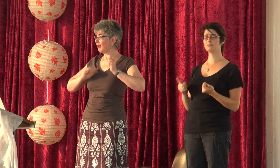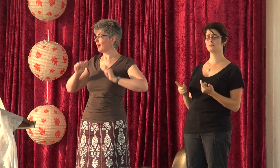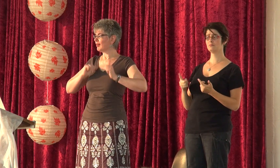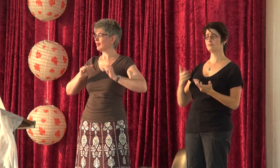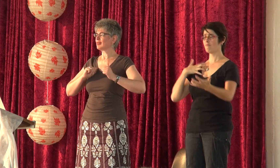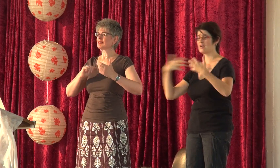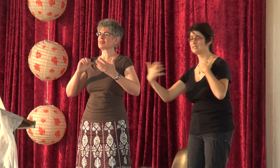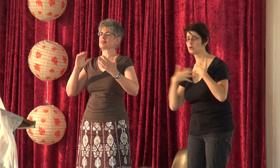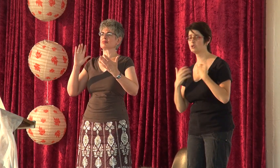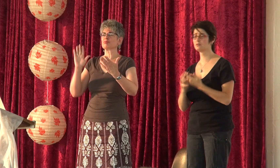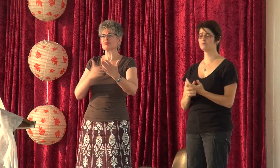אלפינות של חרשים תרבות של